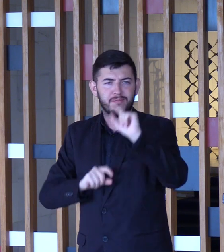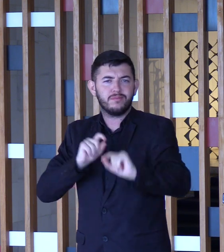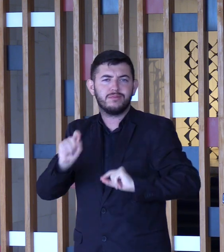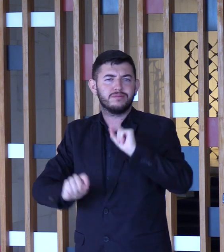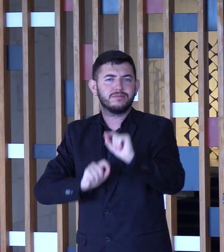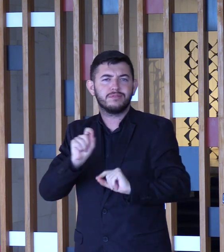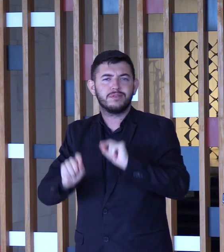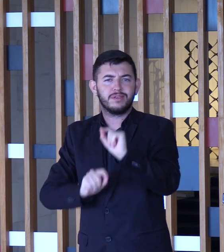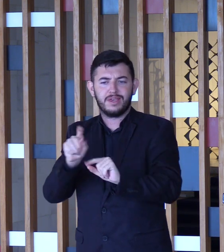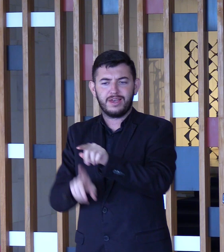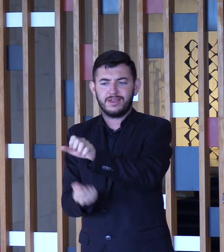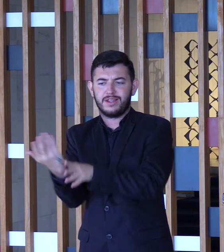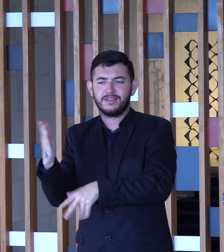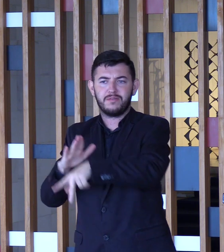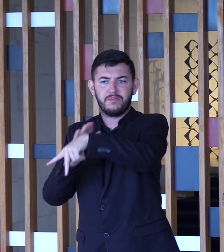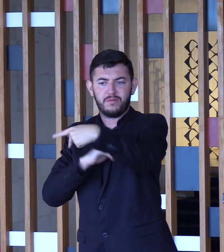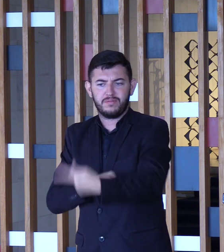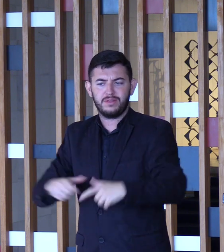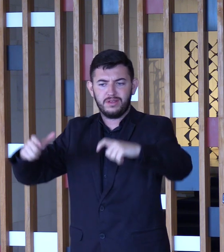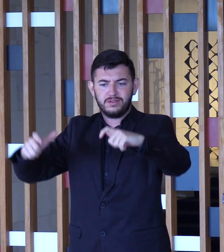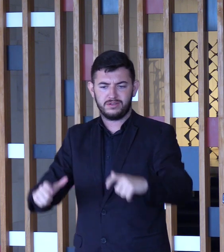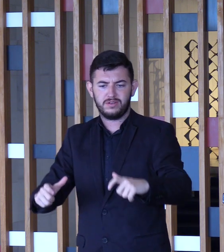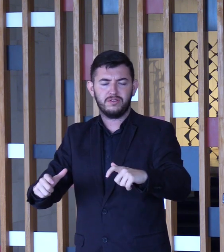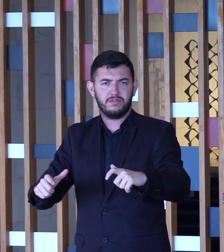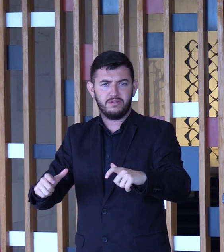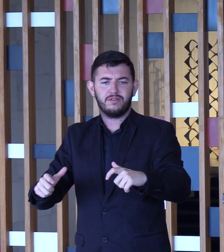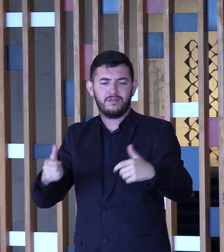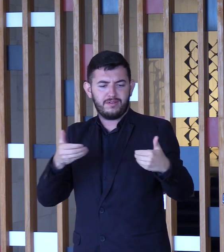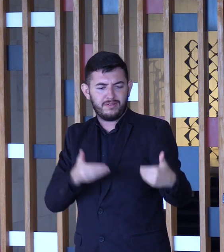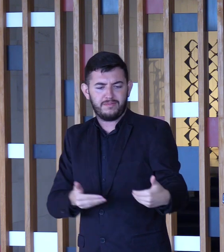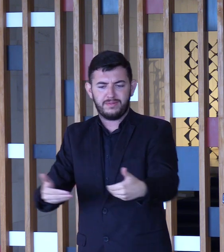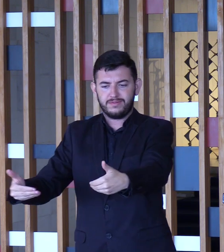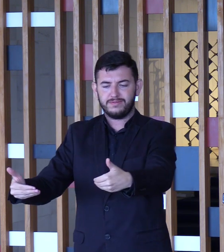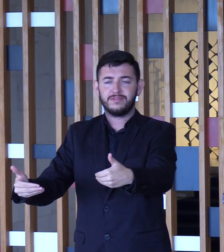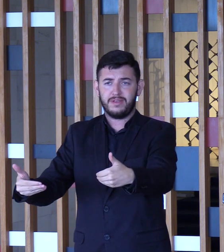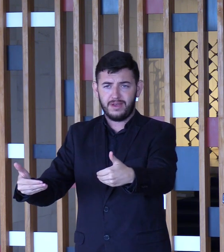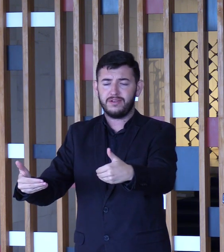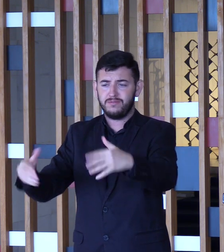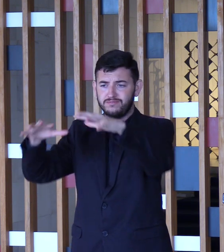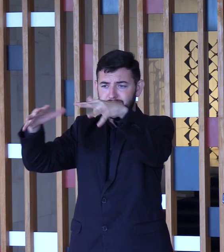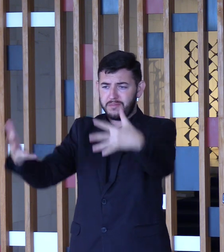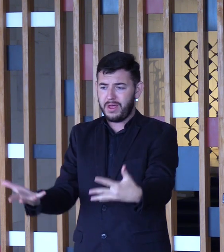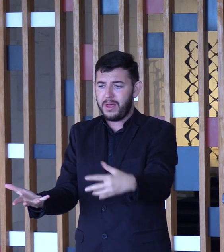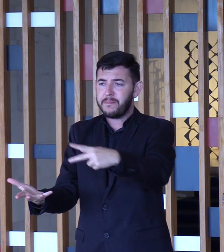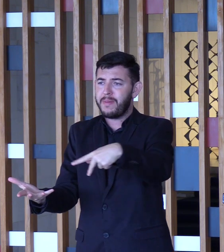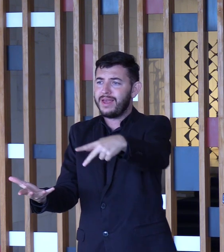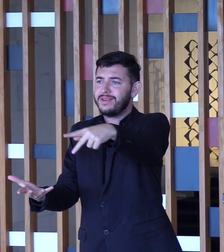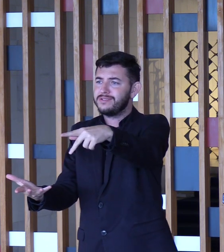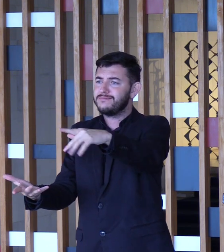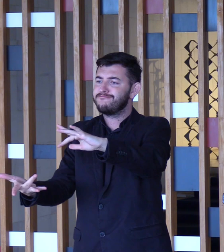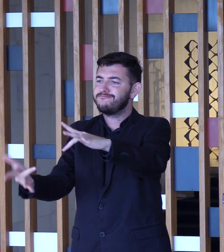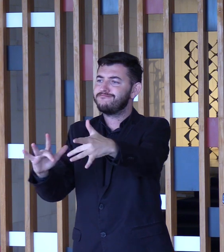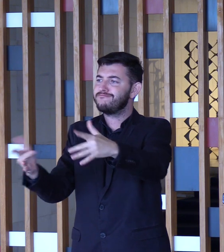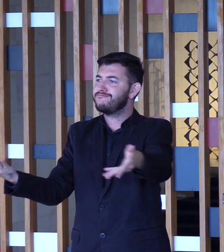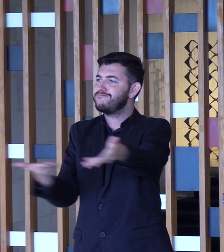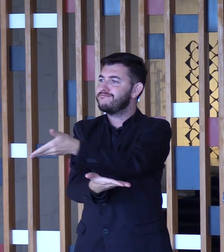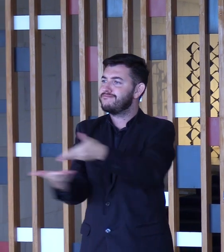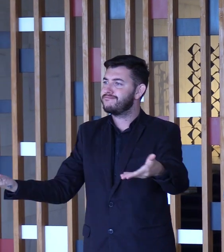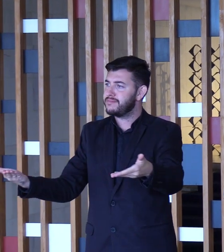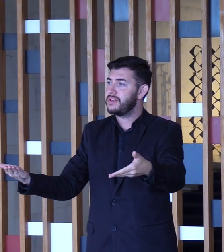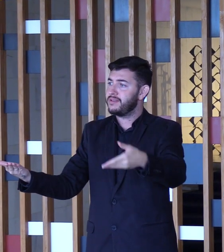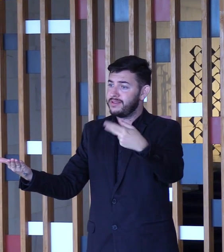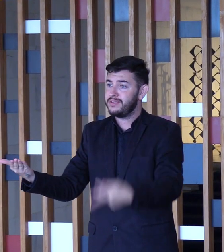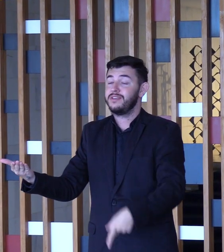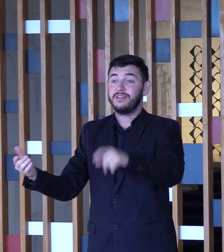dessa instituição tão importante, que é o Ministério das Relações Exteriores do Brasil. E essas origens, elas estão no Rio de